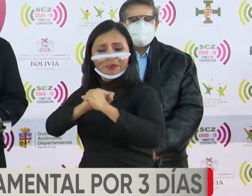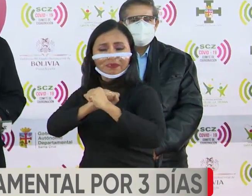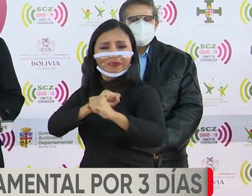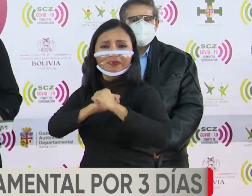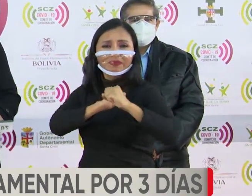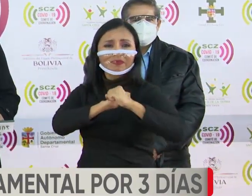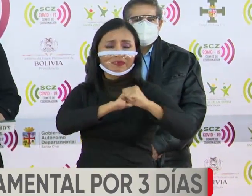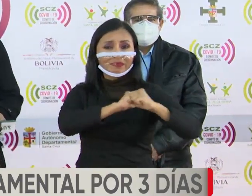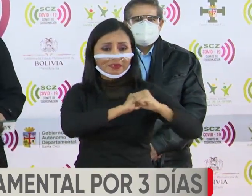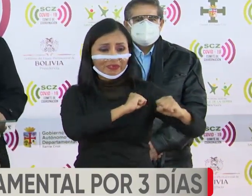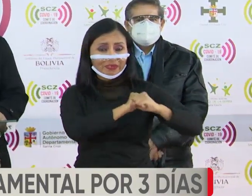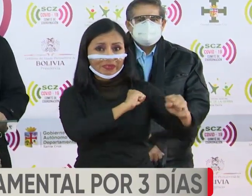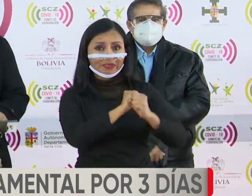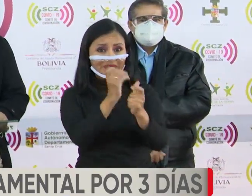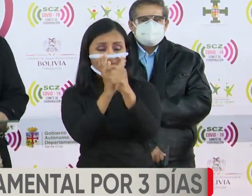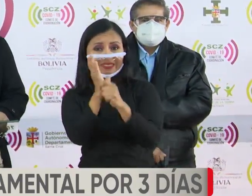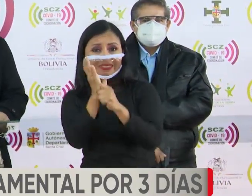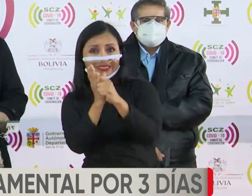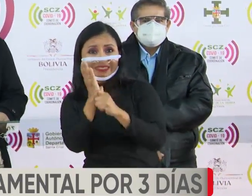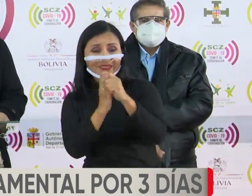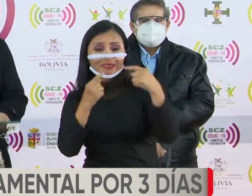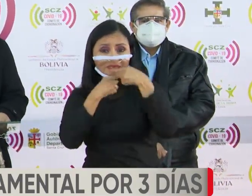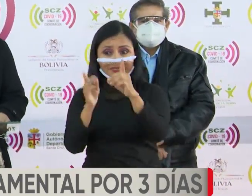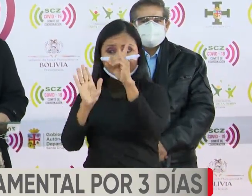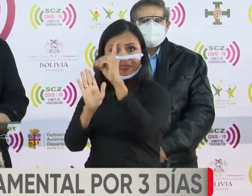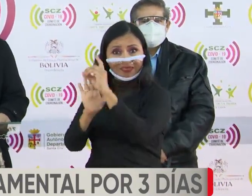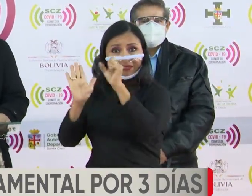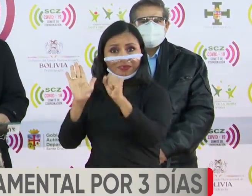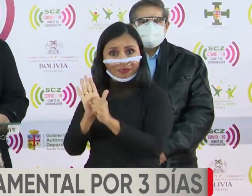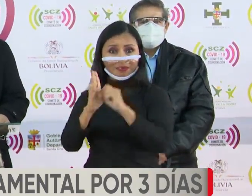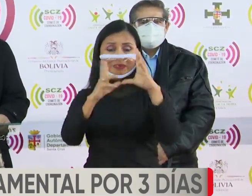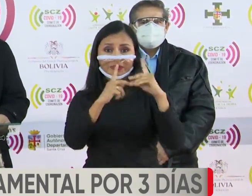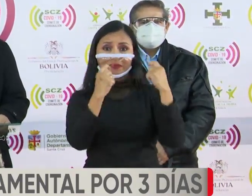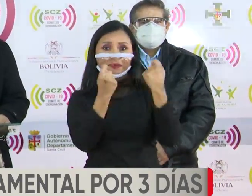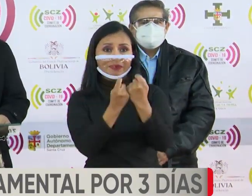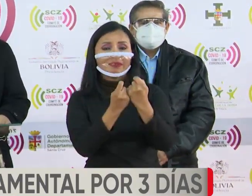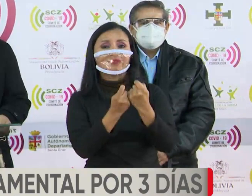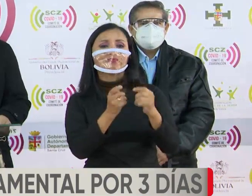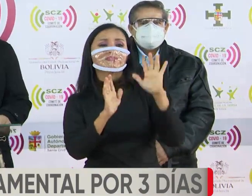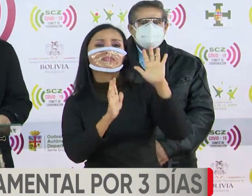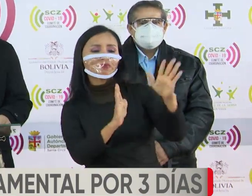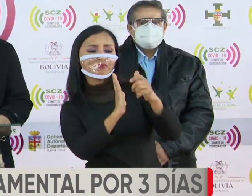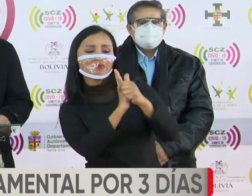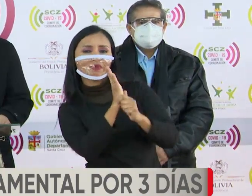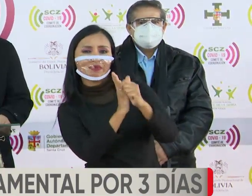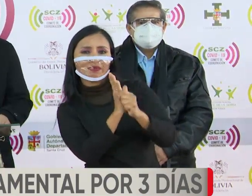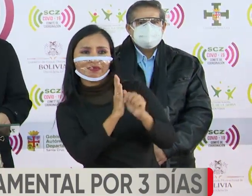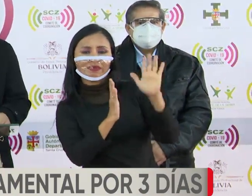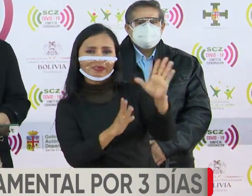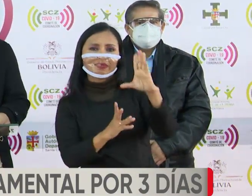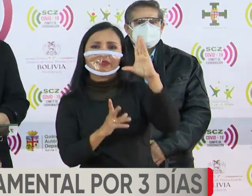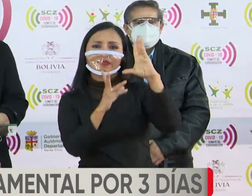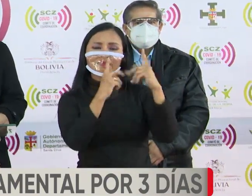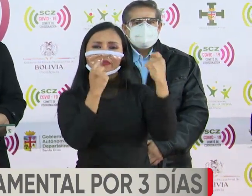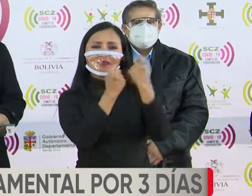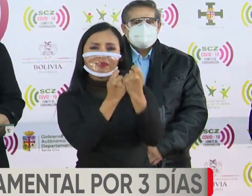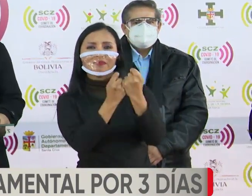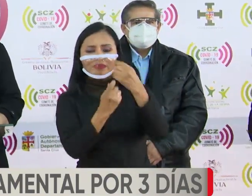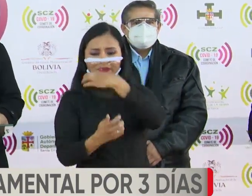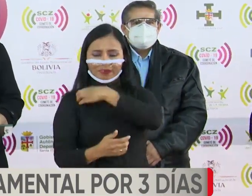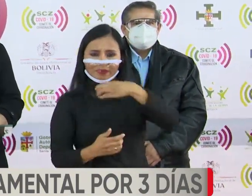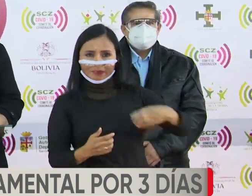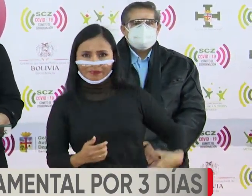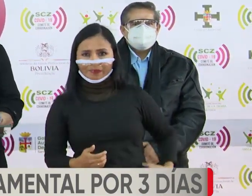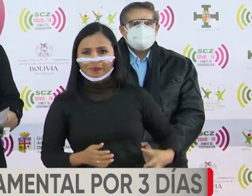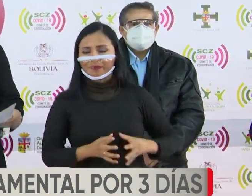Se ordena la publicación del presente decreto departamental en la Gaceta Oficial del Departamento de Santa